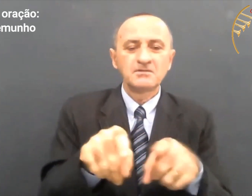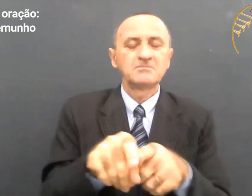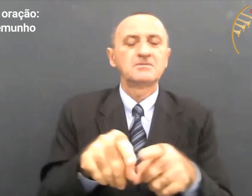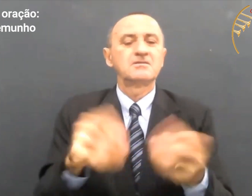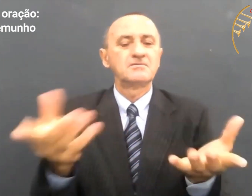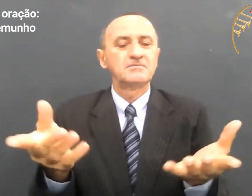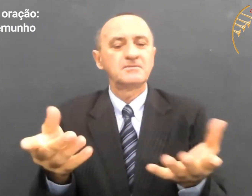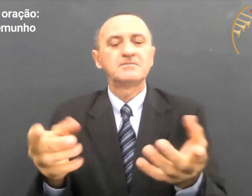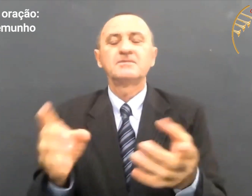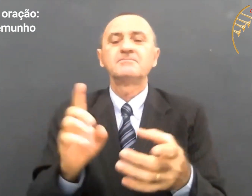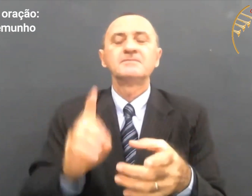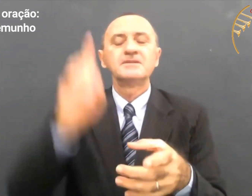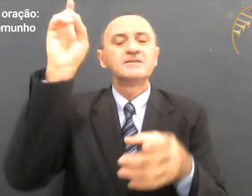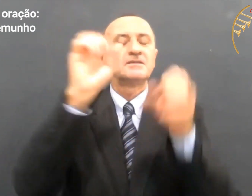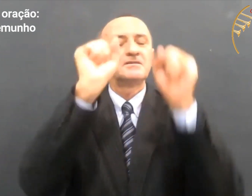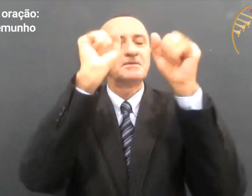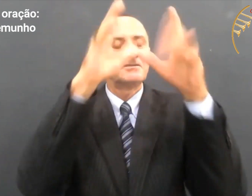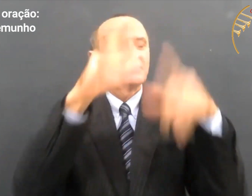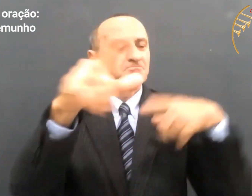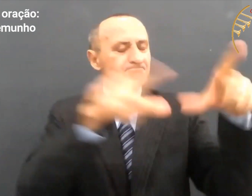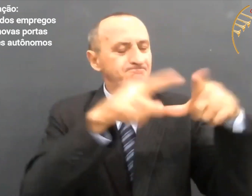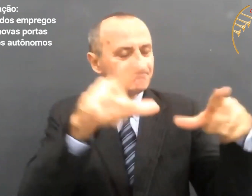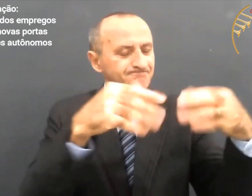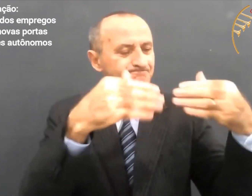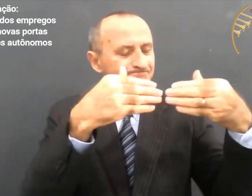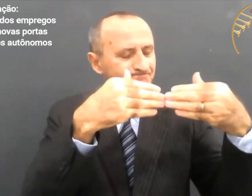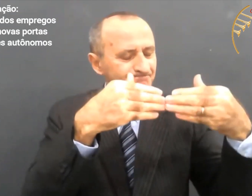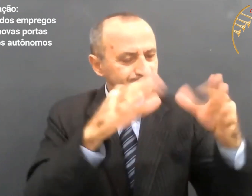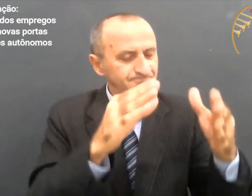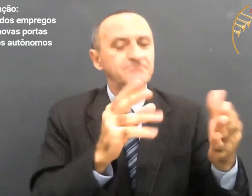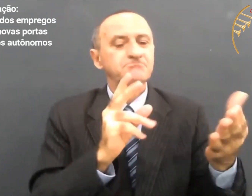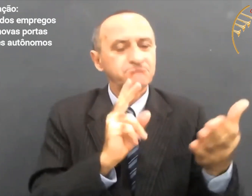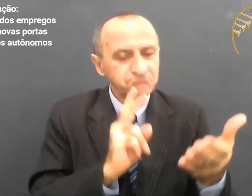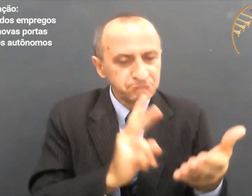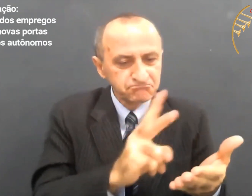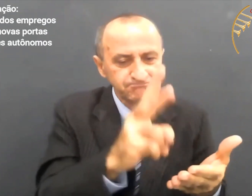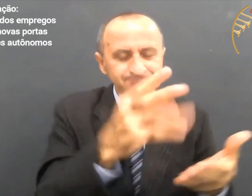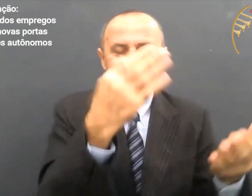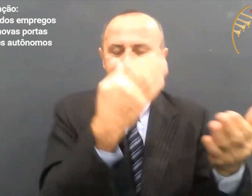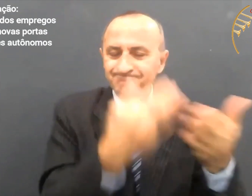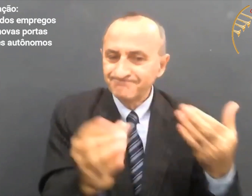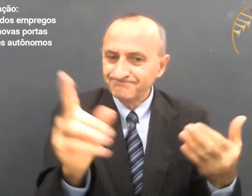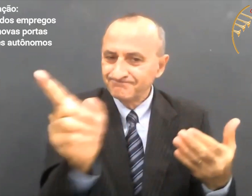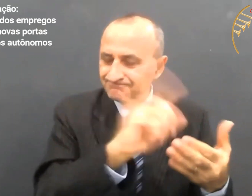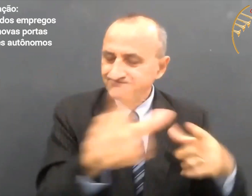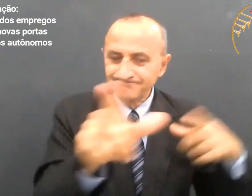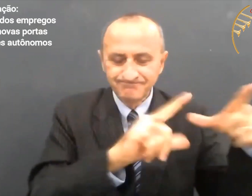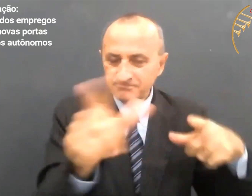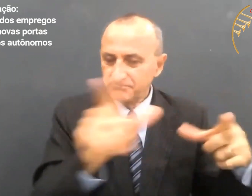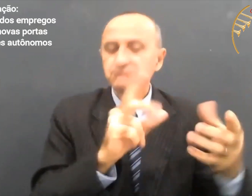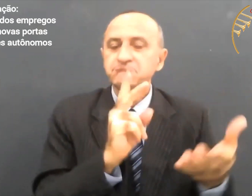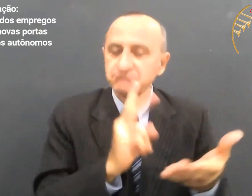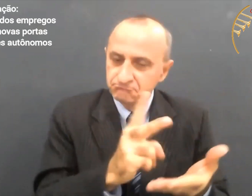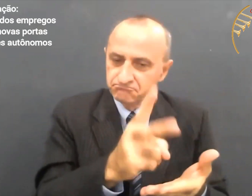trabalho. Também como motivo de oração, para que Deus preserve os empregos e